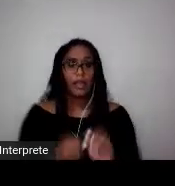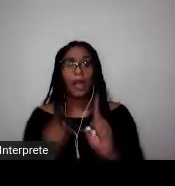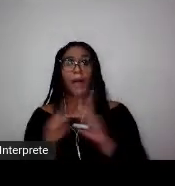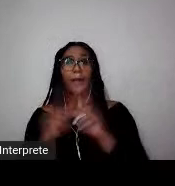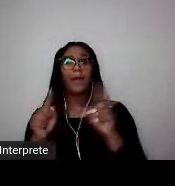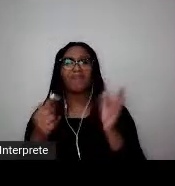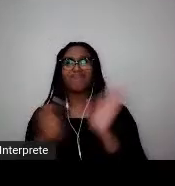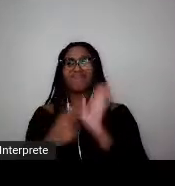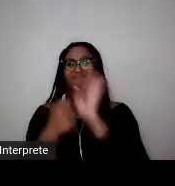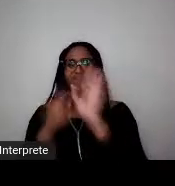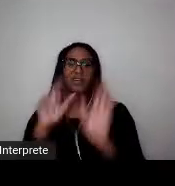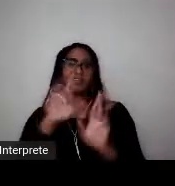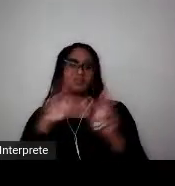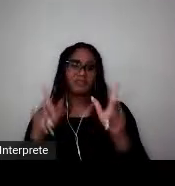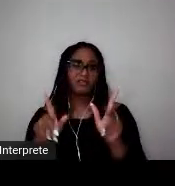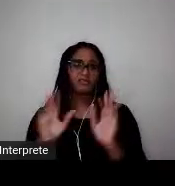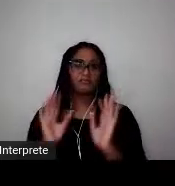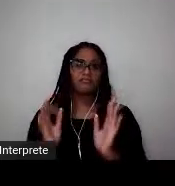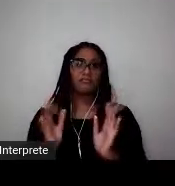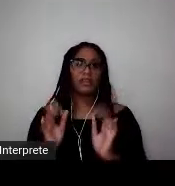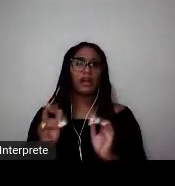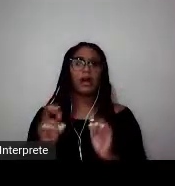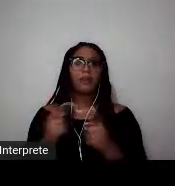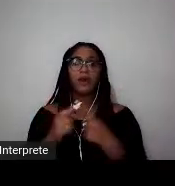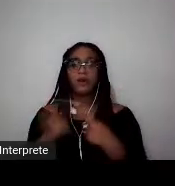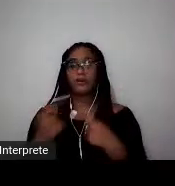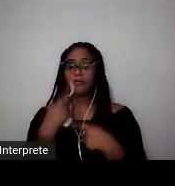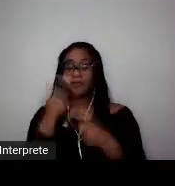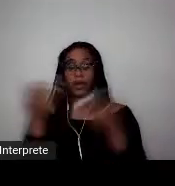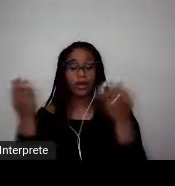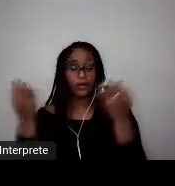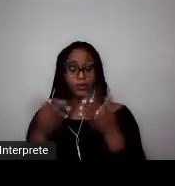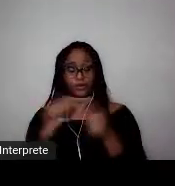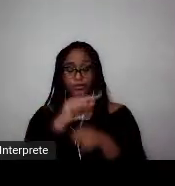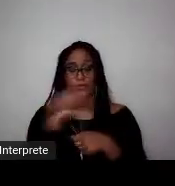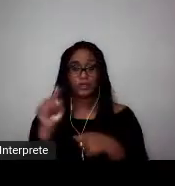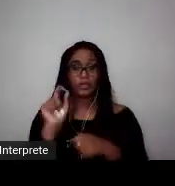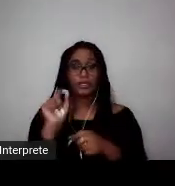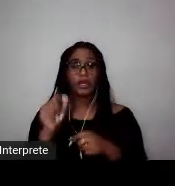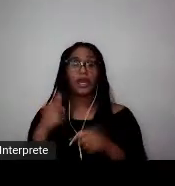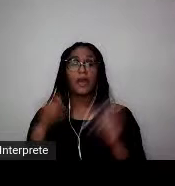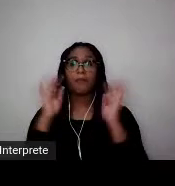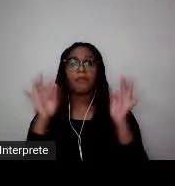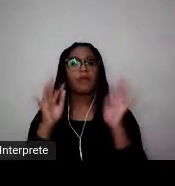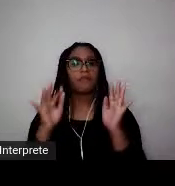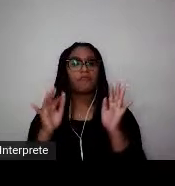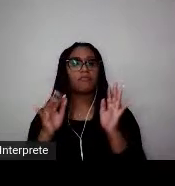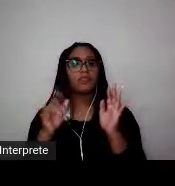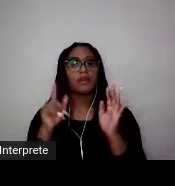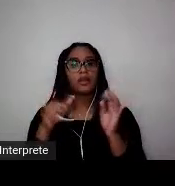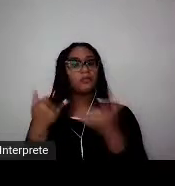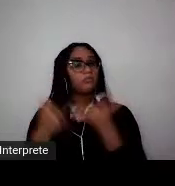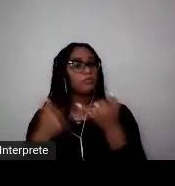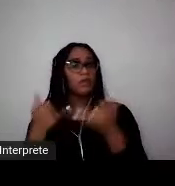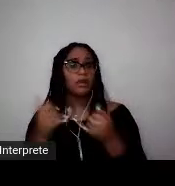como ambos, tanto profissional quanto amador, porque o futebol de mulheres no Brasil opera, como eu já disse, nesse espaço